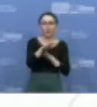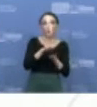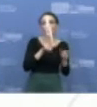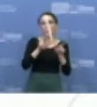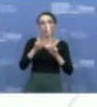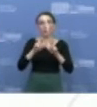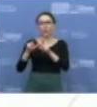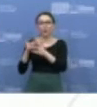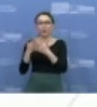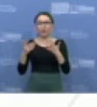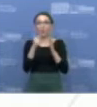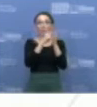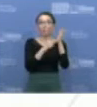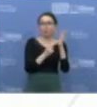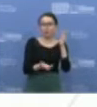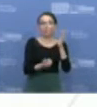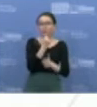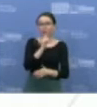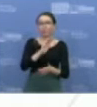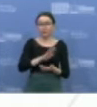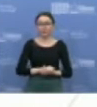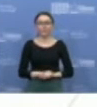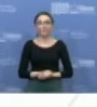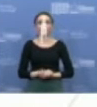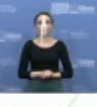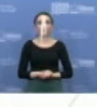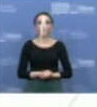užduotis ir gauti už jos taškus.